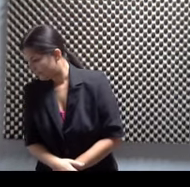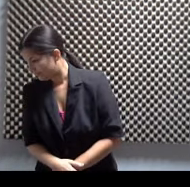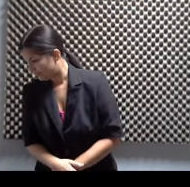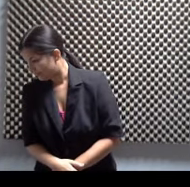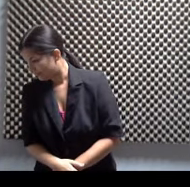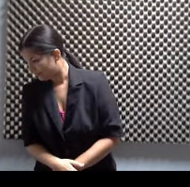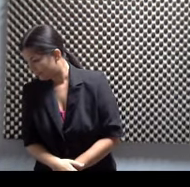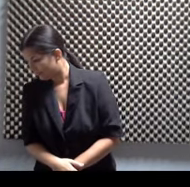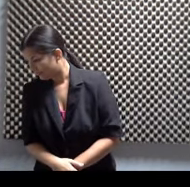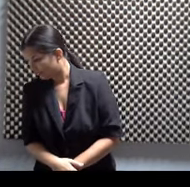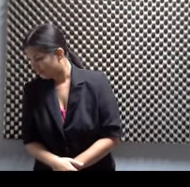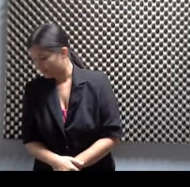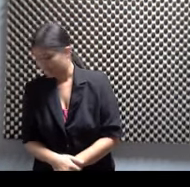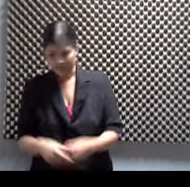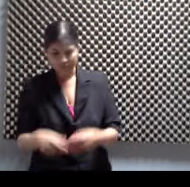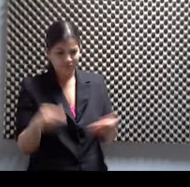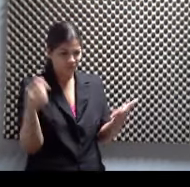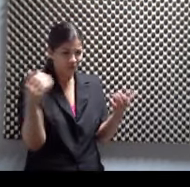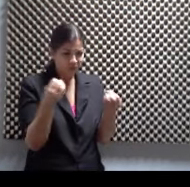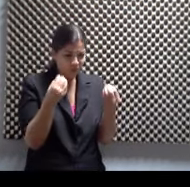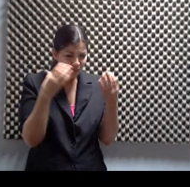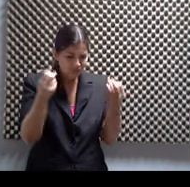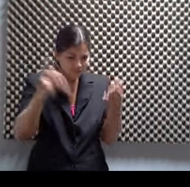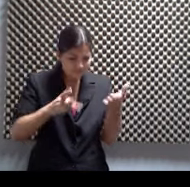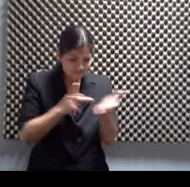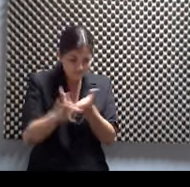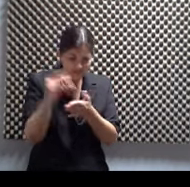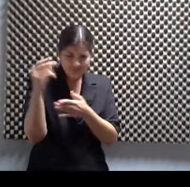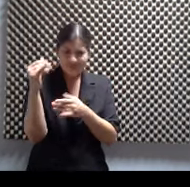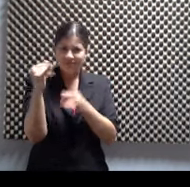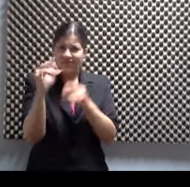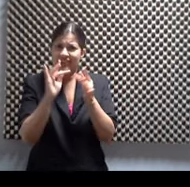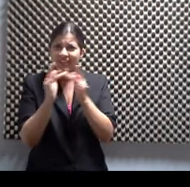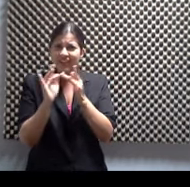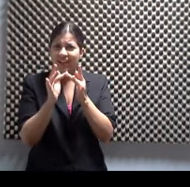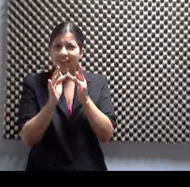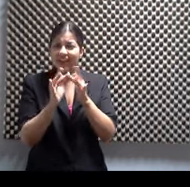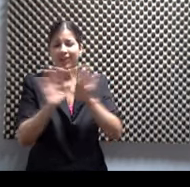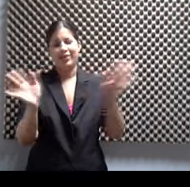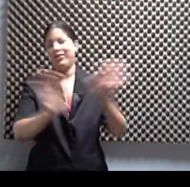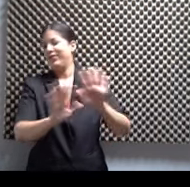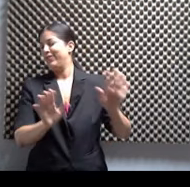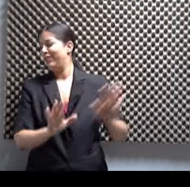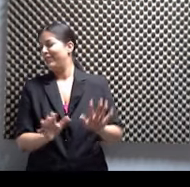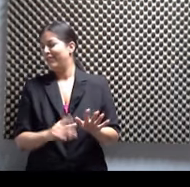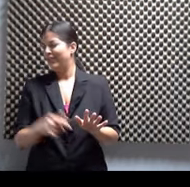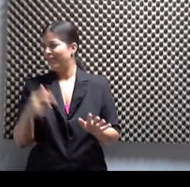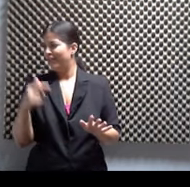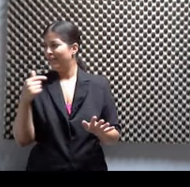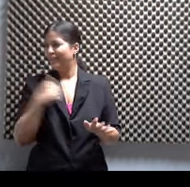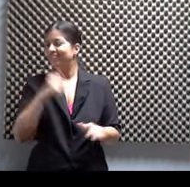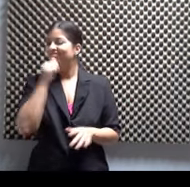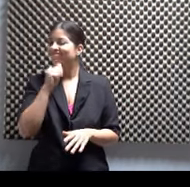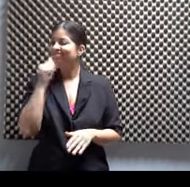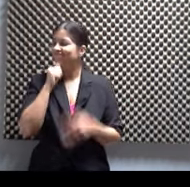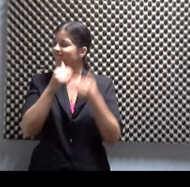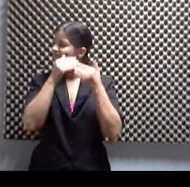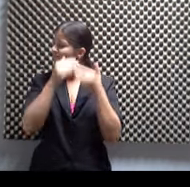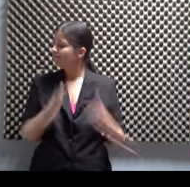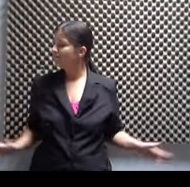¿Qué cuánto me está cobrando el hotel por el acceso a internet? No, no, no. Yo voy a perder la tablet. Chicos, no pierdas